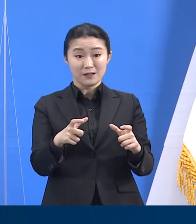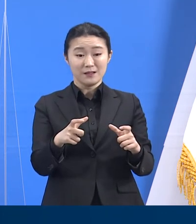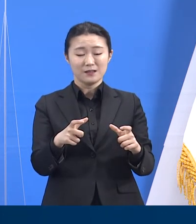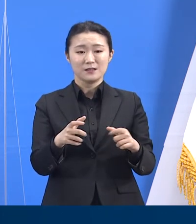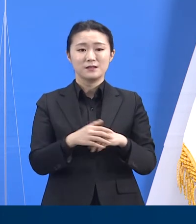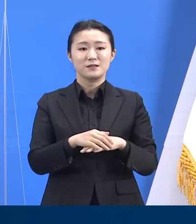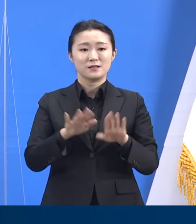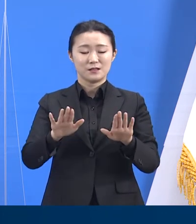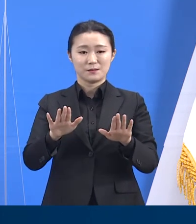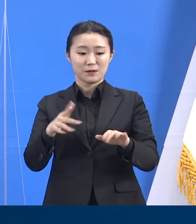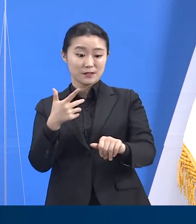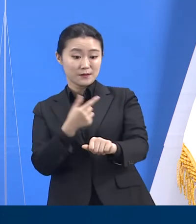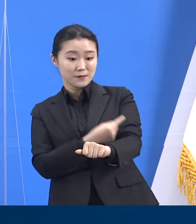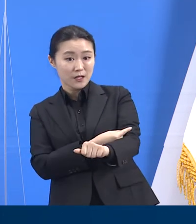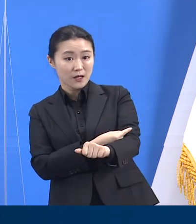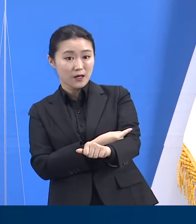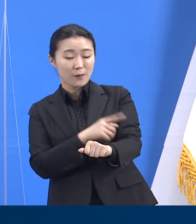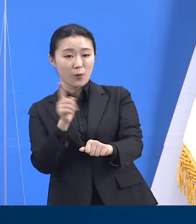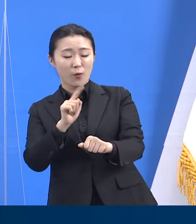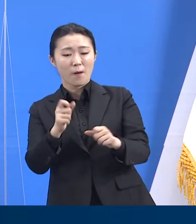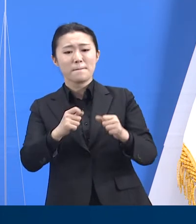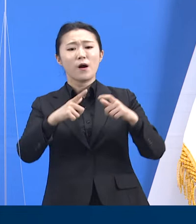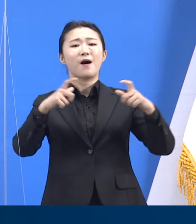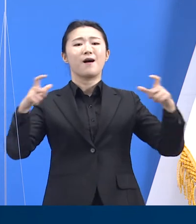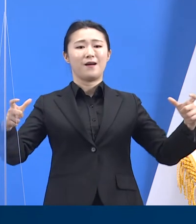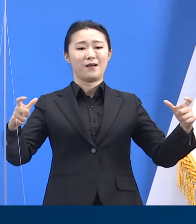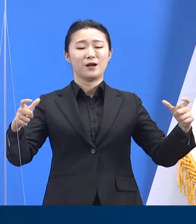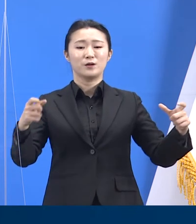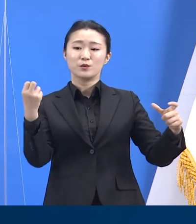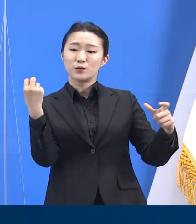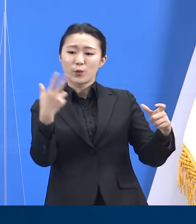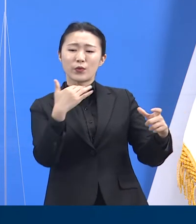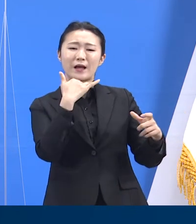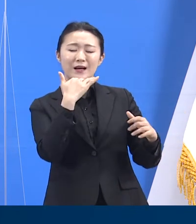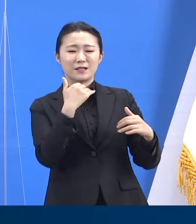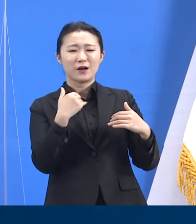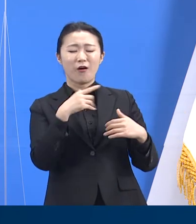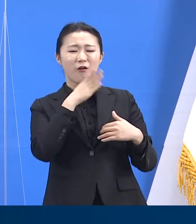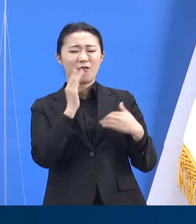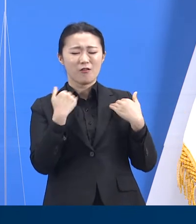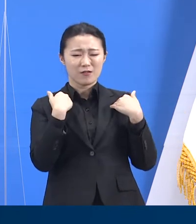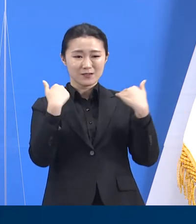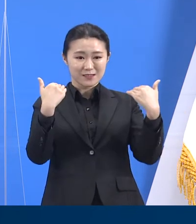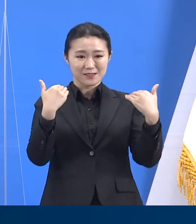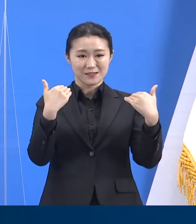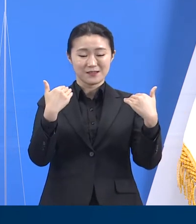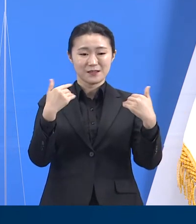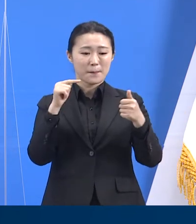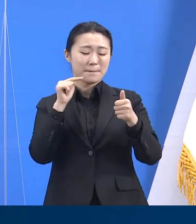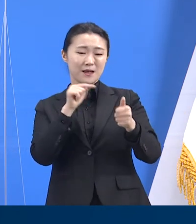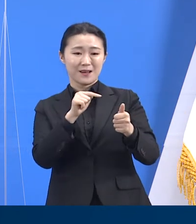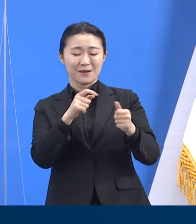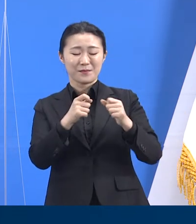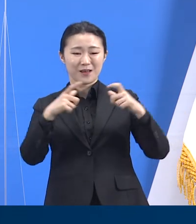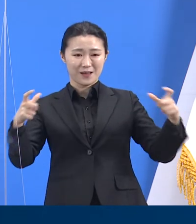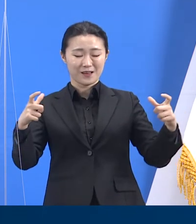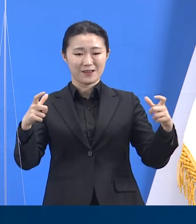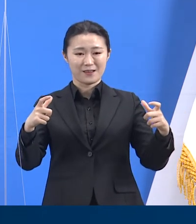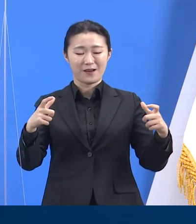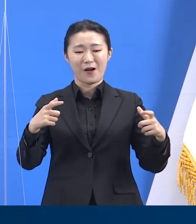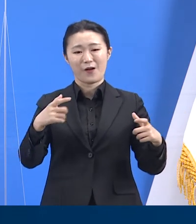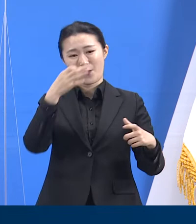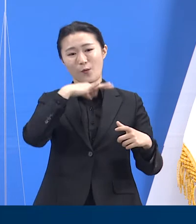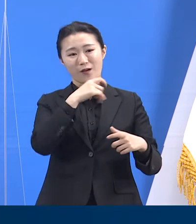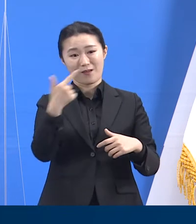특히 고령층의 접종 기회가 대폭 확대된 것이 의미가 큽니다. 코로나19 감염으로